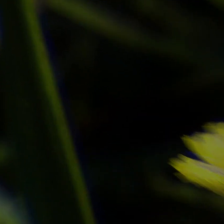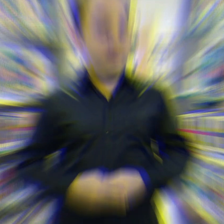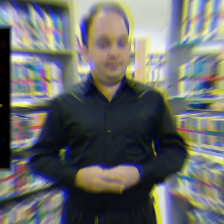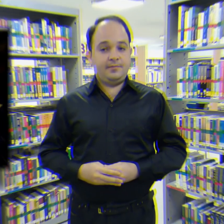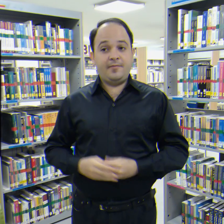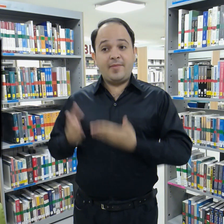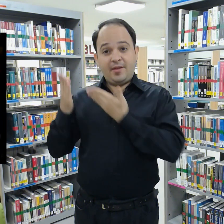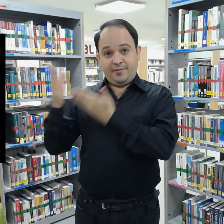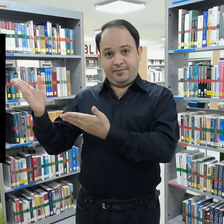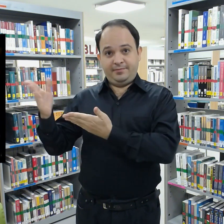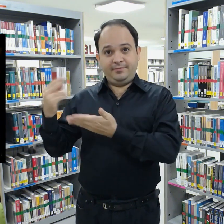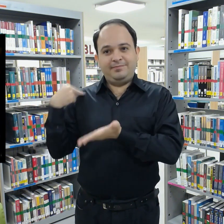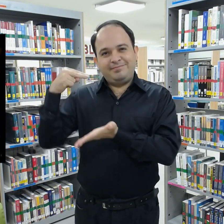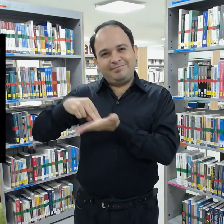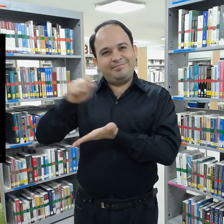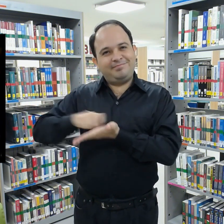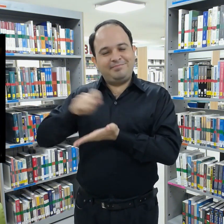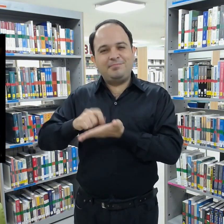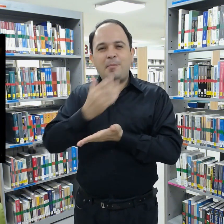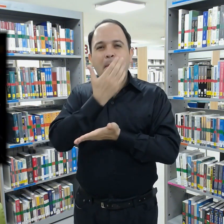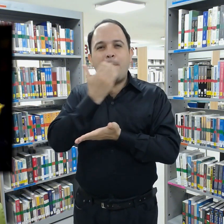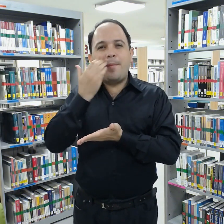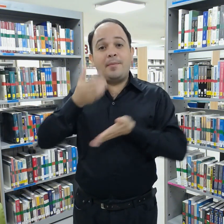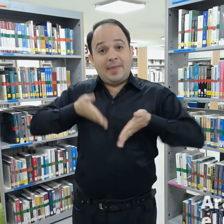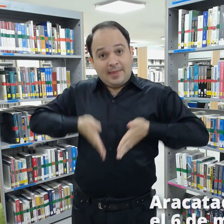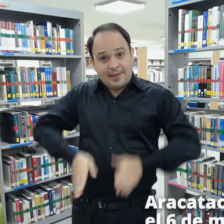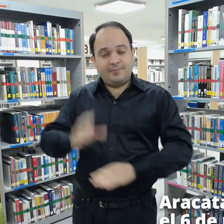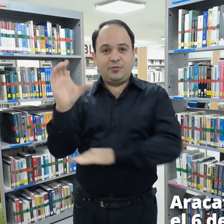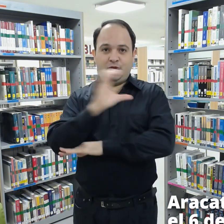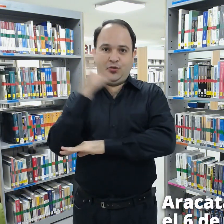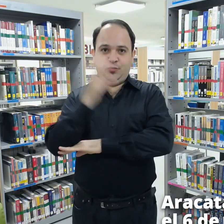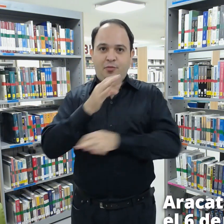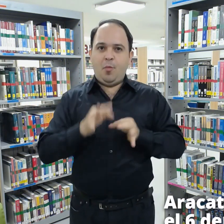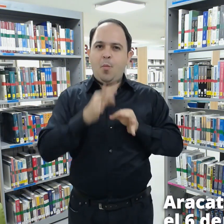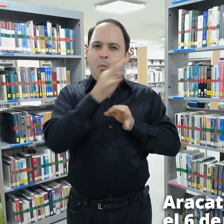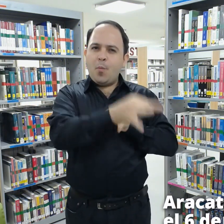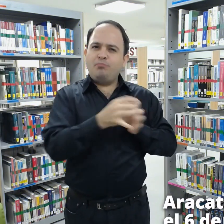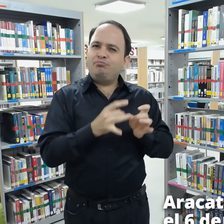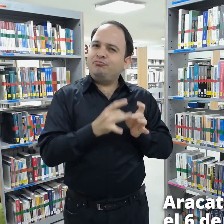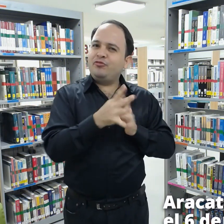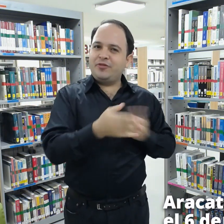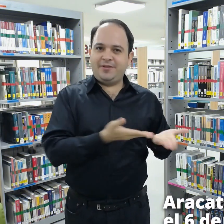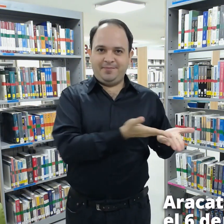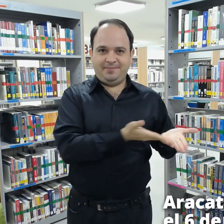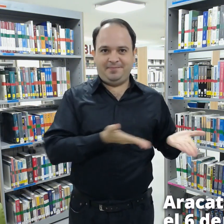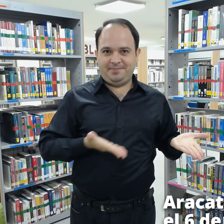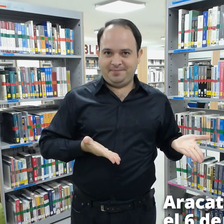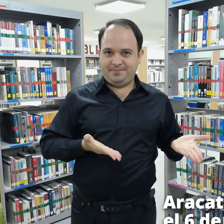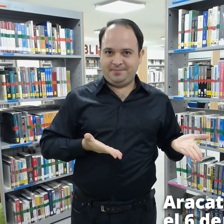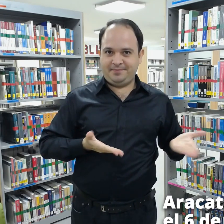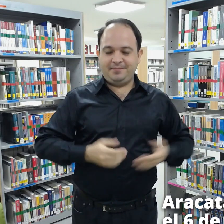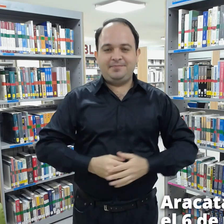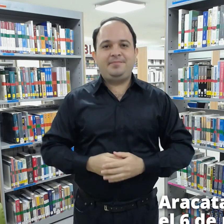El escritor Gabriel García Márquez nació en Aracataca, Colombia, el 6 de marzo de 1927.